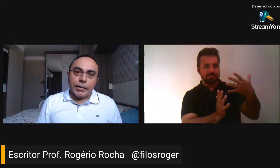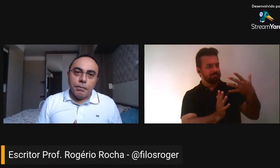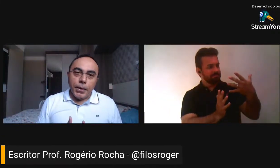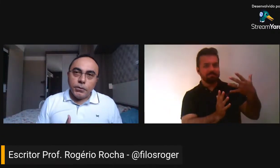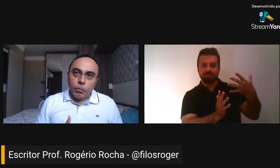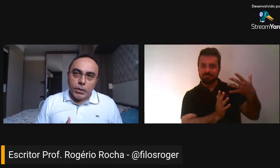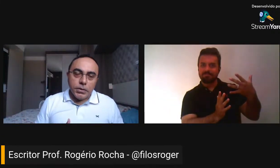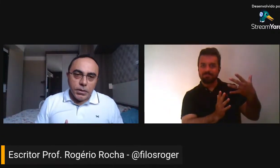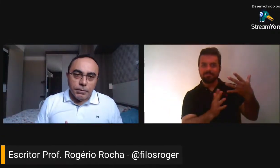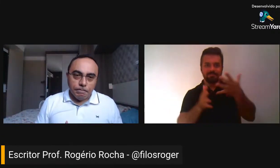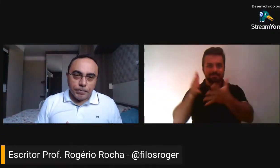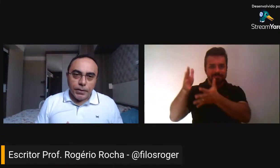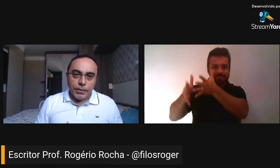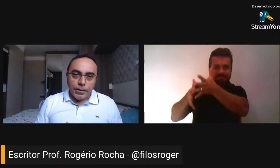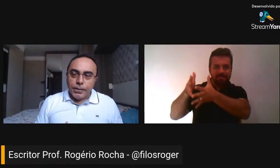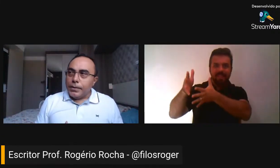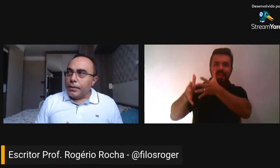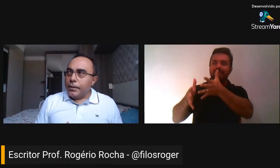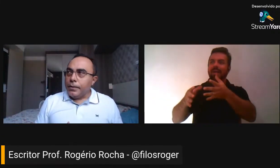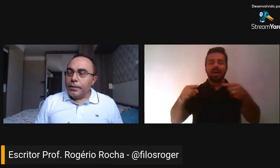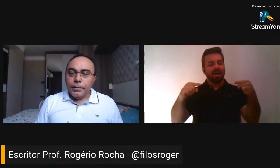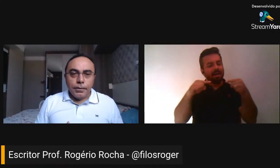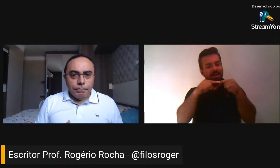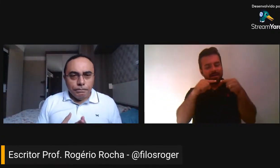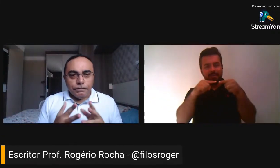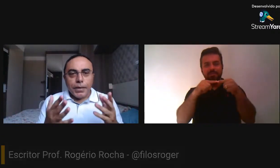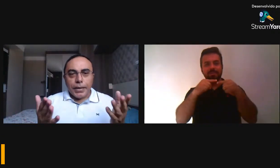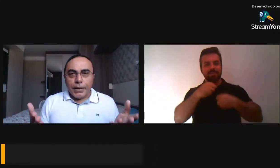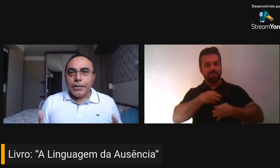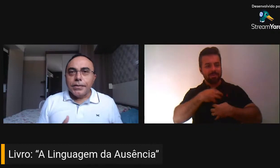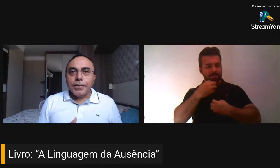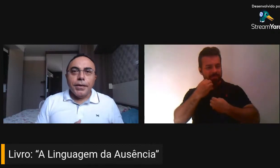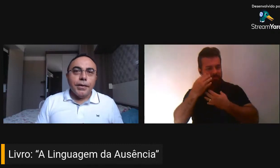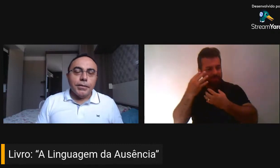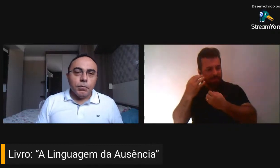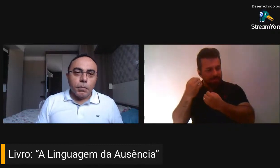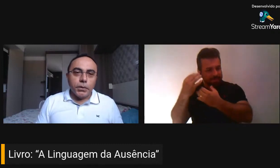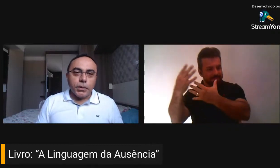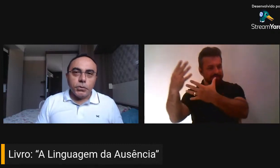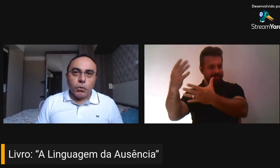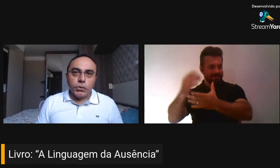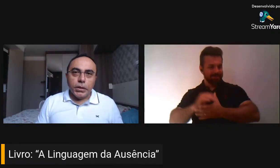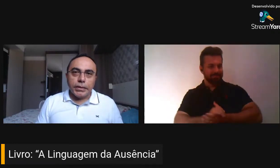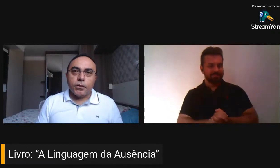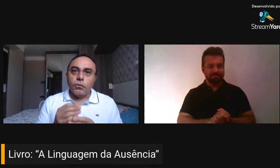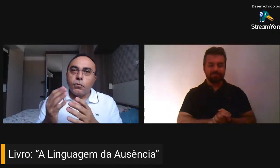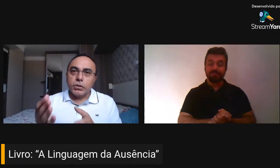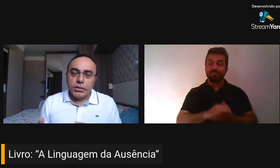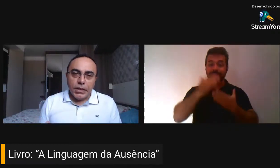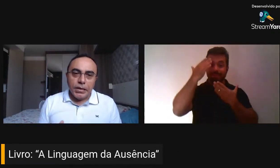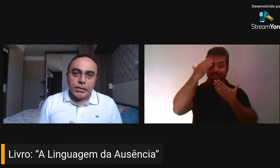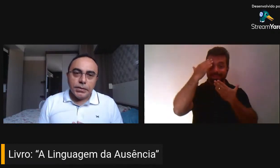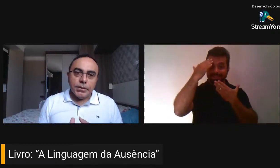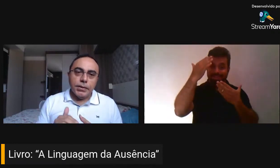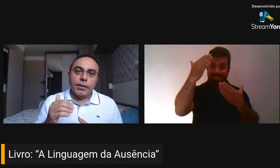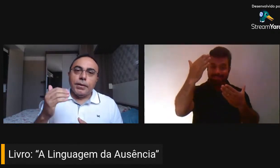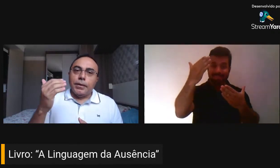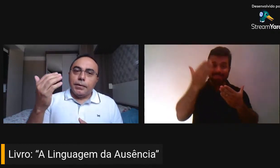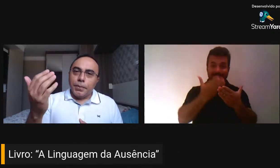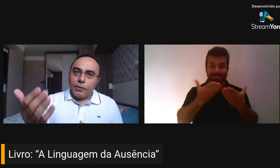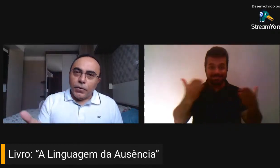é falar também de poesia, né, e agradecer esse momento que a gente pode ter aqui com vocês